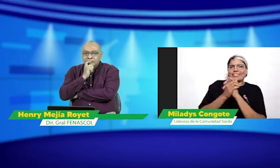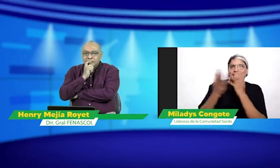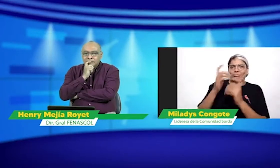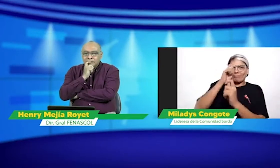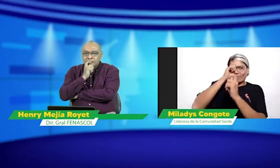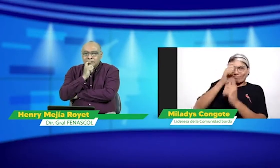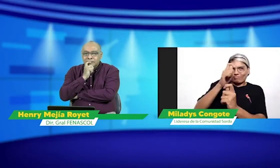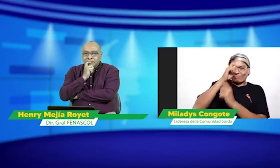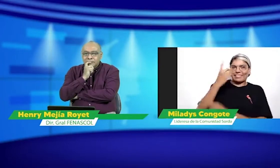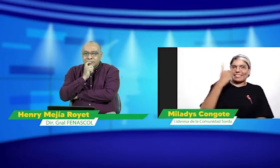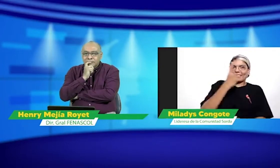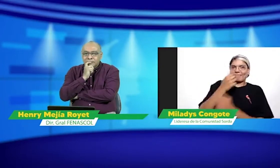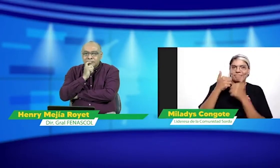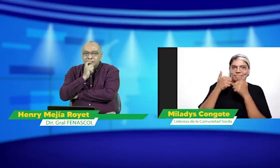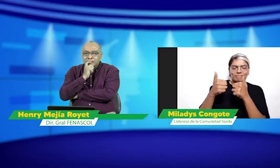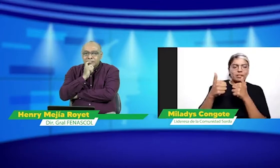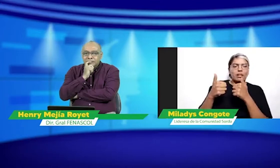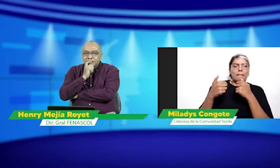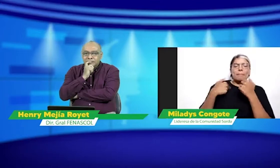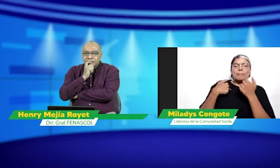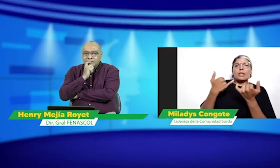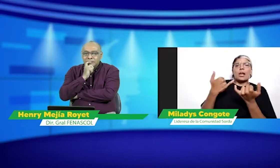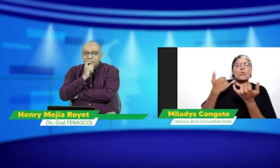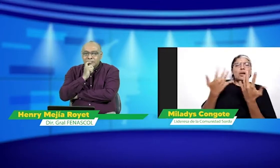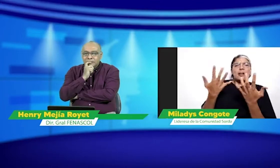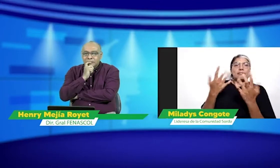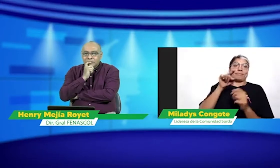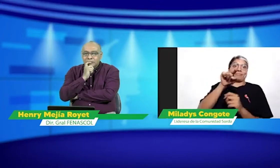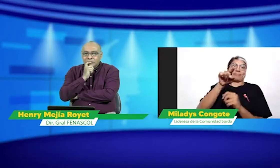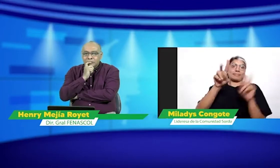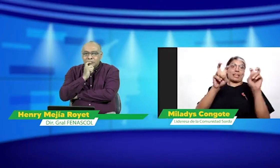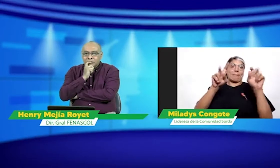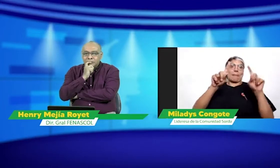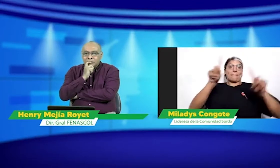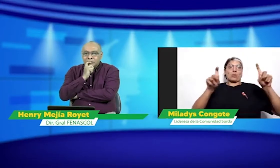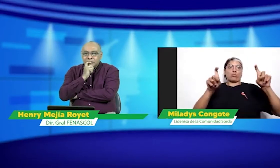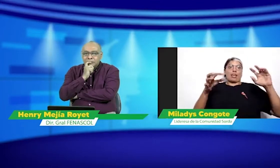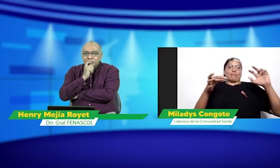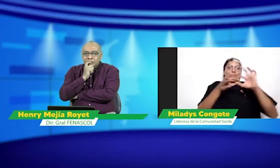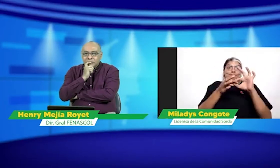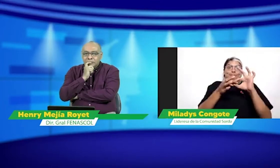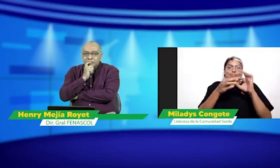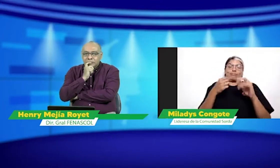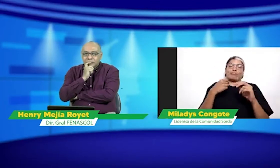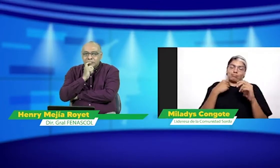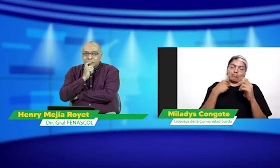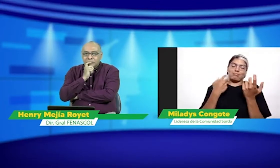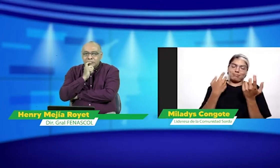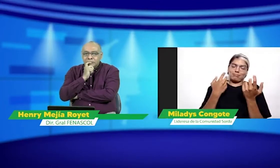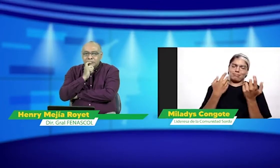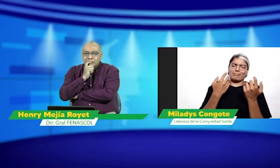y hablar al respecto. Gracias a Cinda por permitir compartir con ella y discutir al respecto.